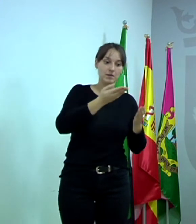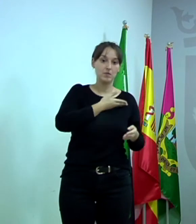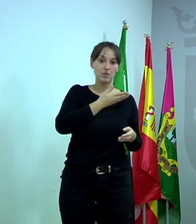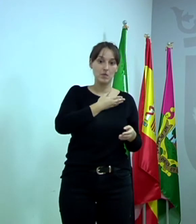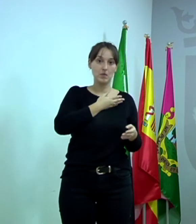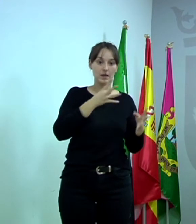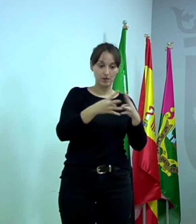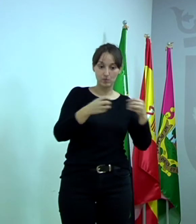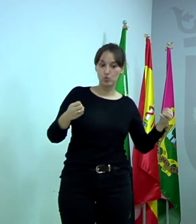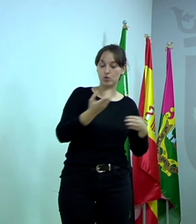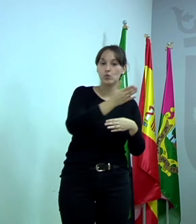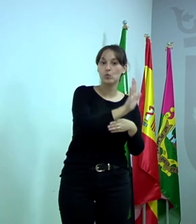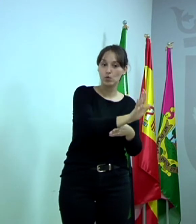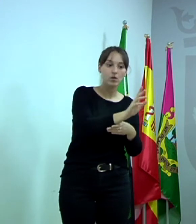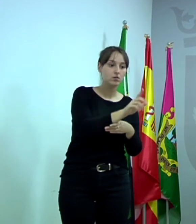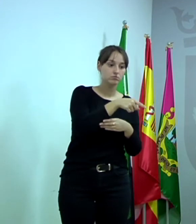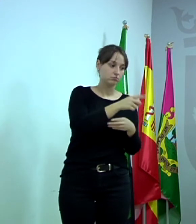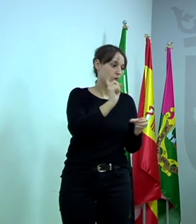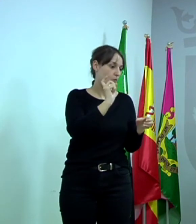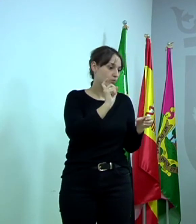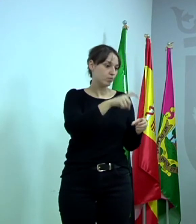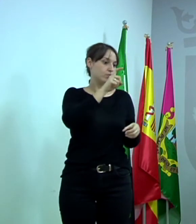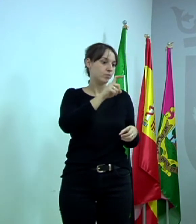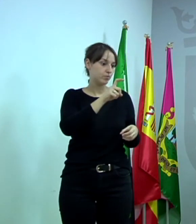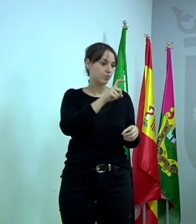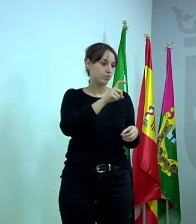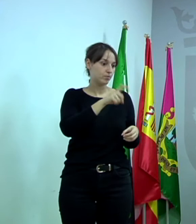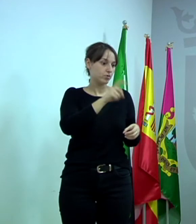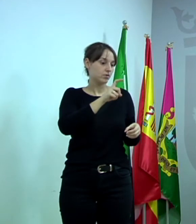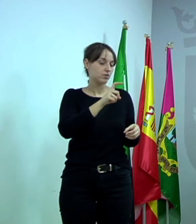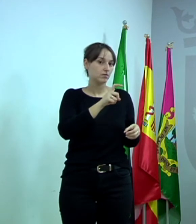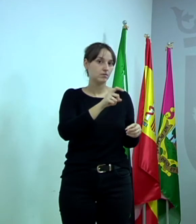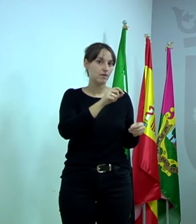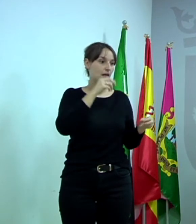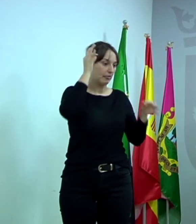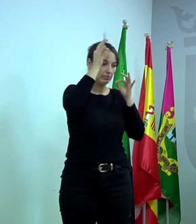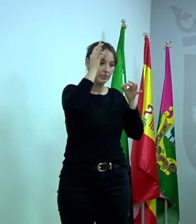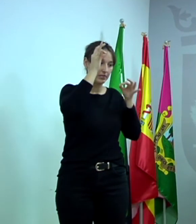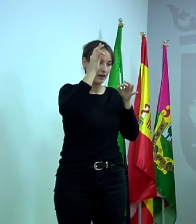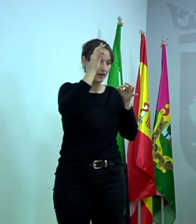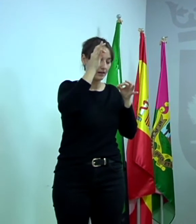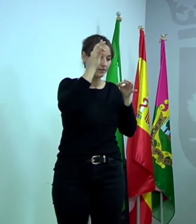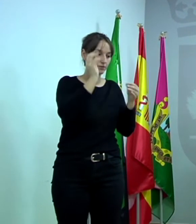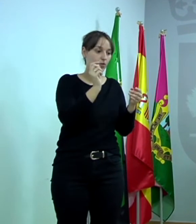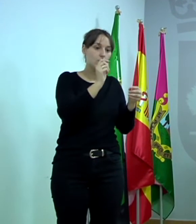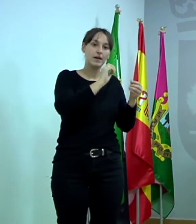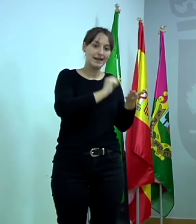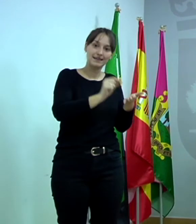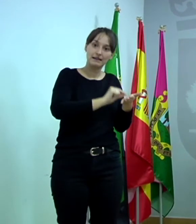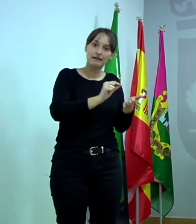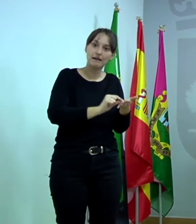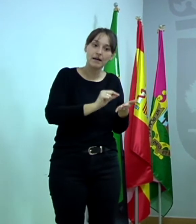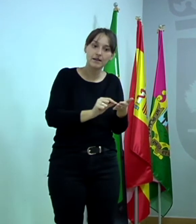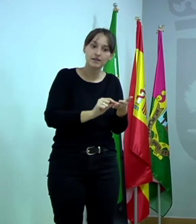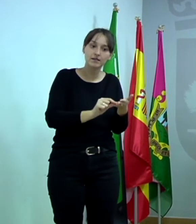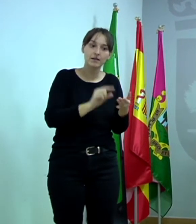años, en la página web municipal hay enlaces en los que tú rellenas y la oficina de Igualdad les recoge. O sea, que entonces te puedes apuntar a través del teléfono de la oficina